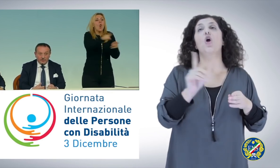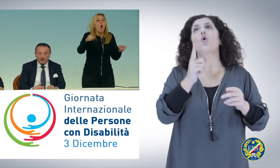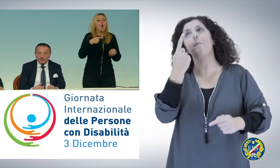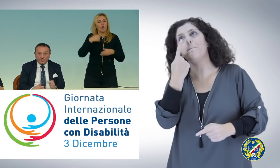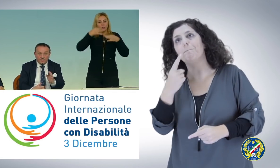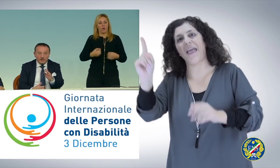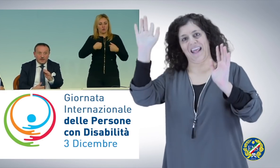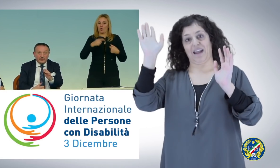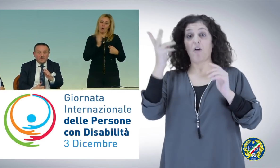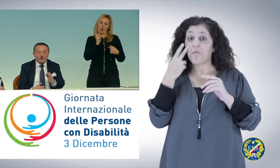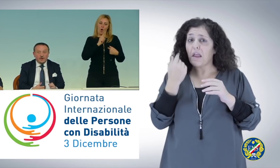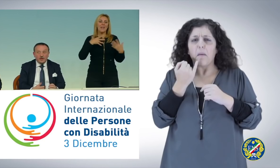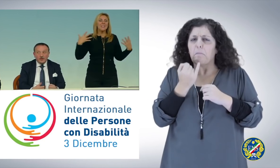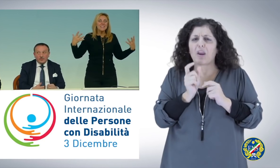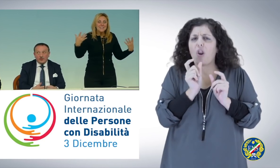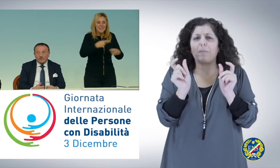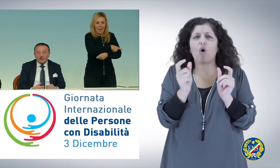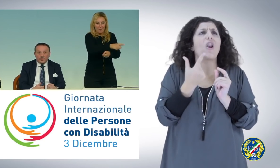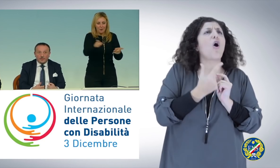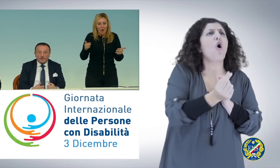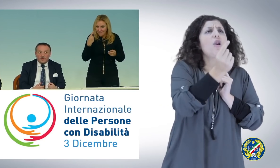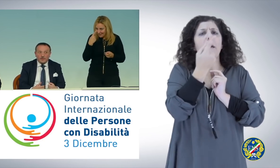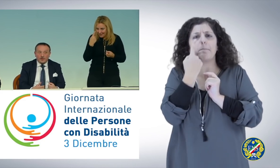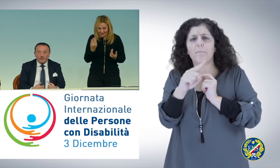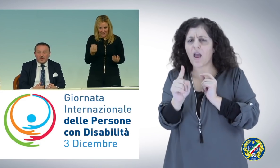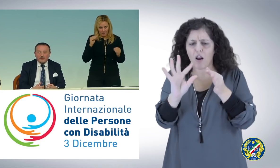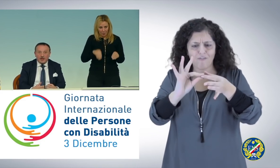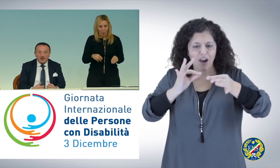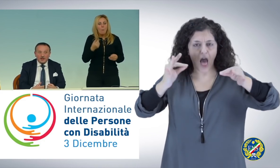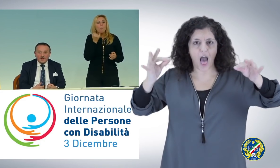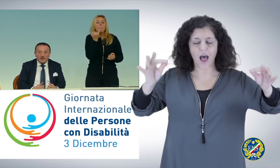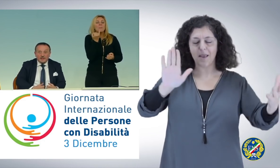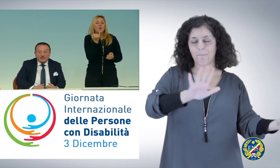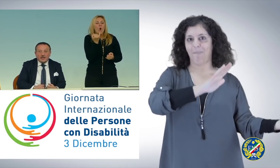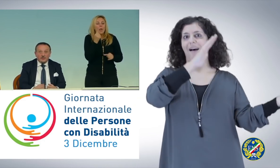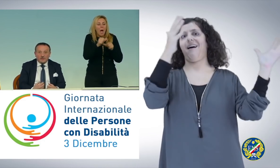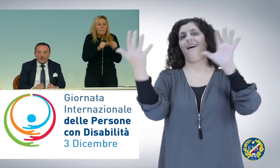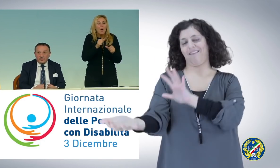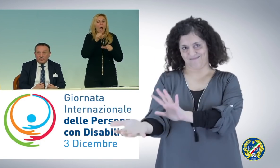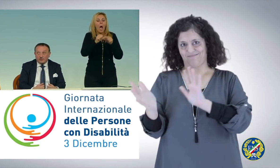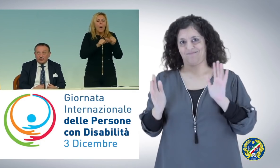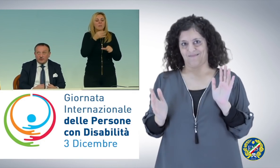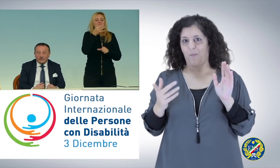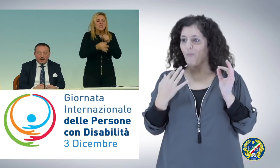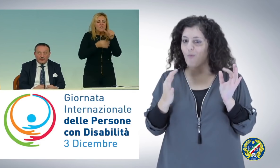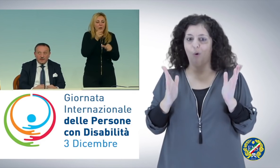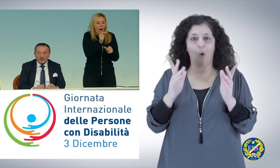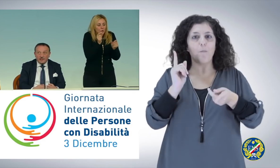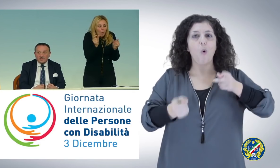persone con disabilità. Vedete come una piccola preposizione può cambiare l'intero senso di una frase, l